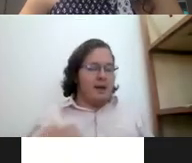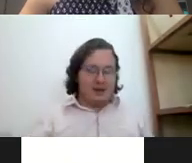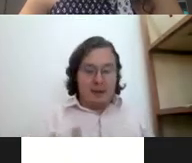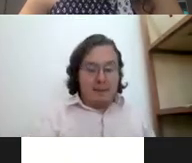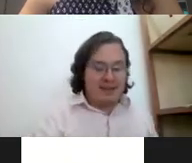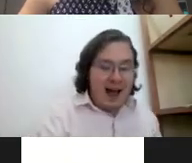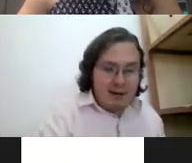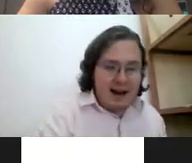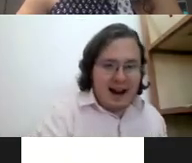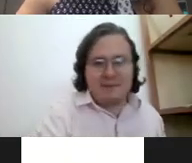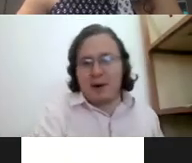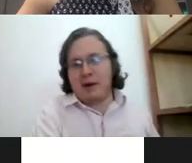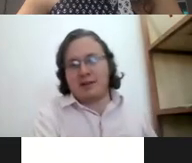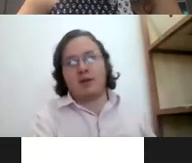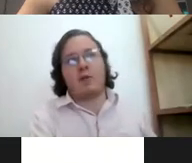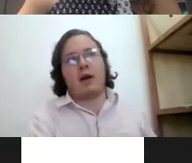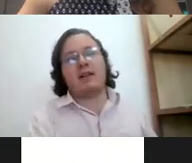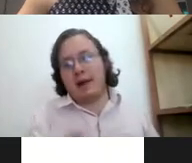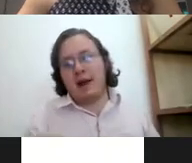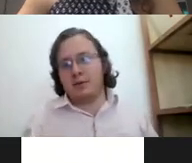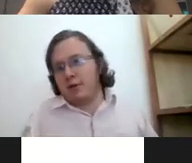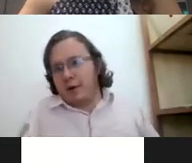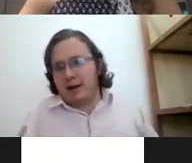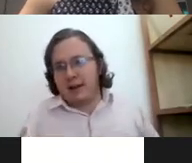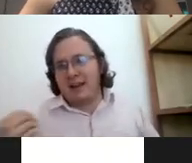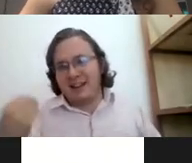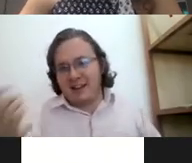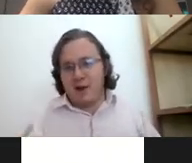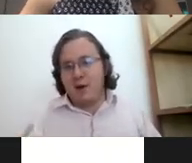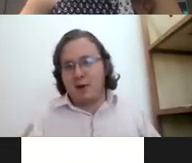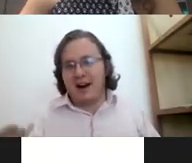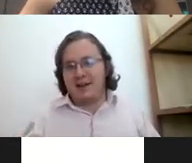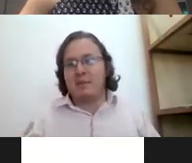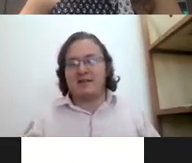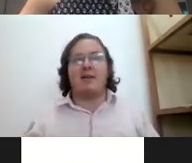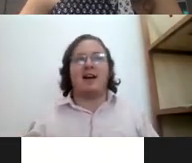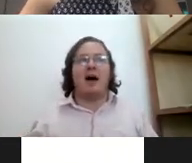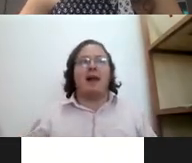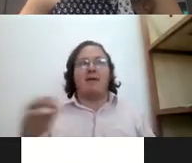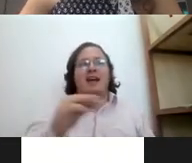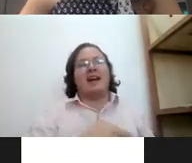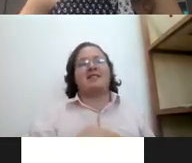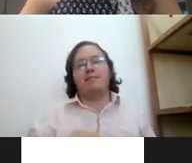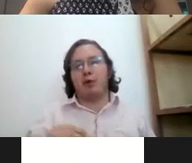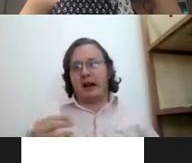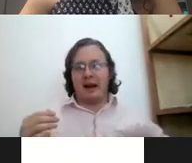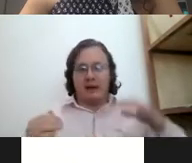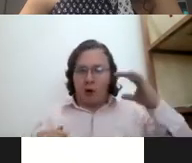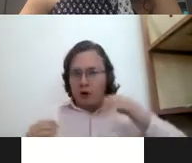Mi papá sí habla inglés pero pues normalmente México no, verdad, es español pero la raza pensaba que hablaba inglés por el tono de